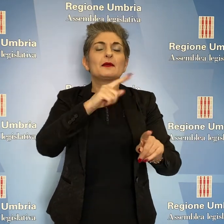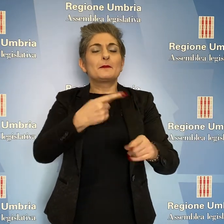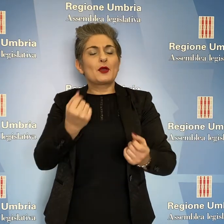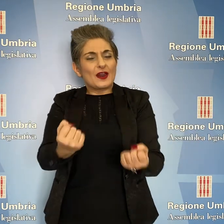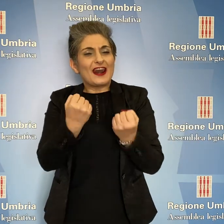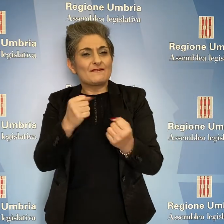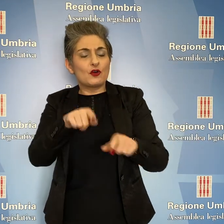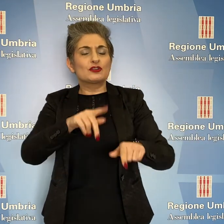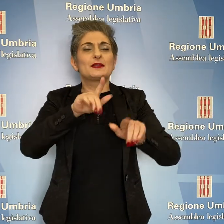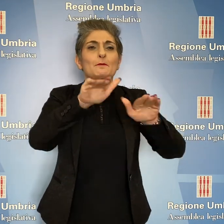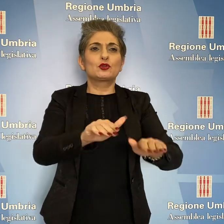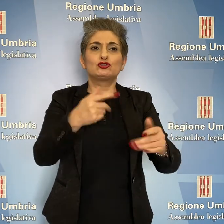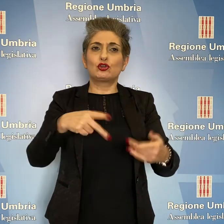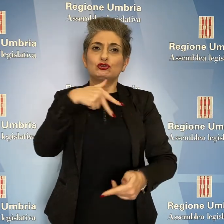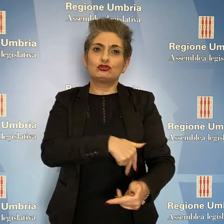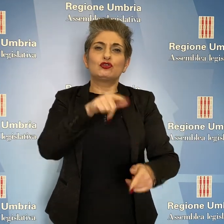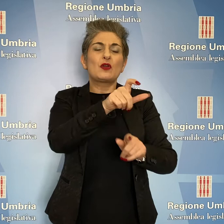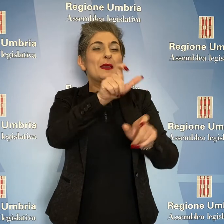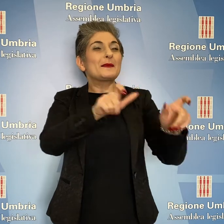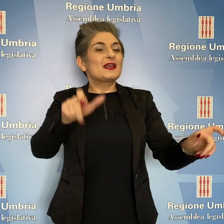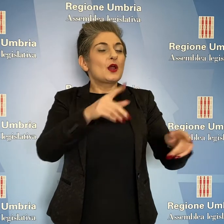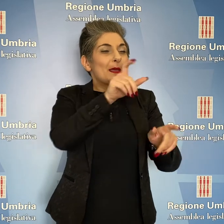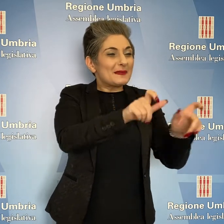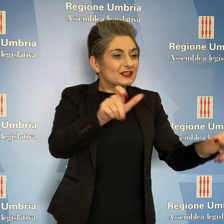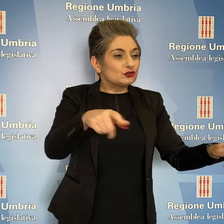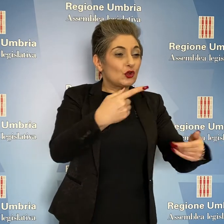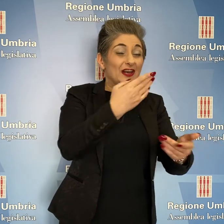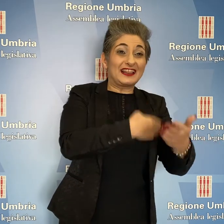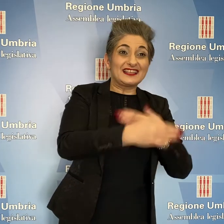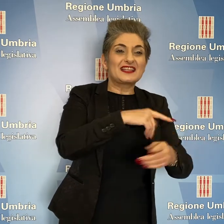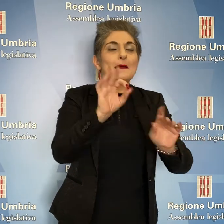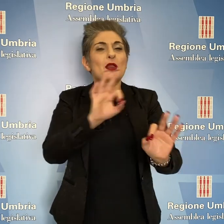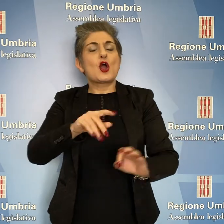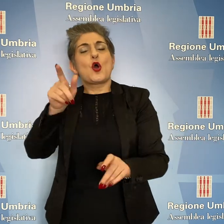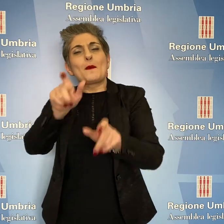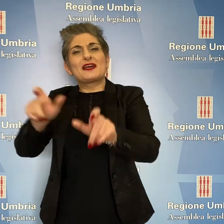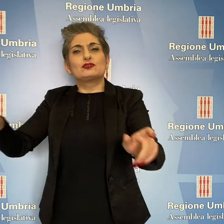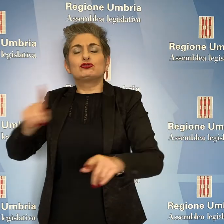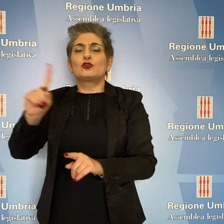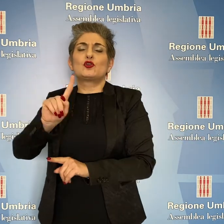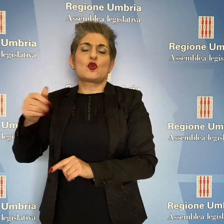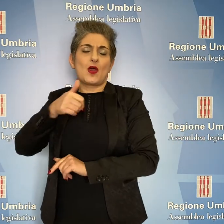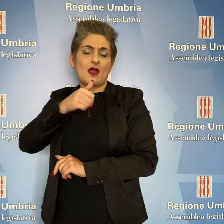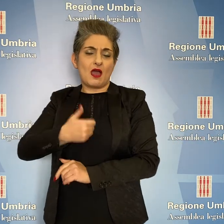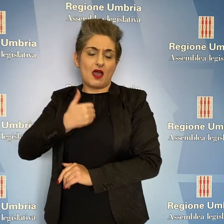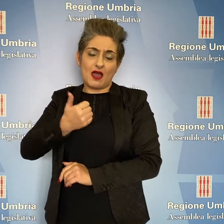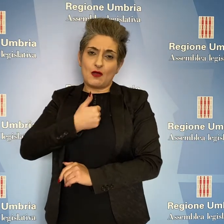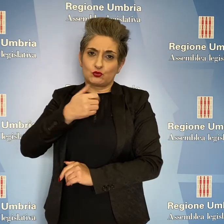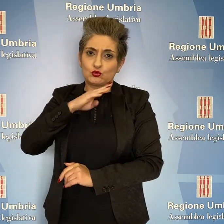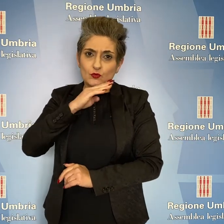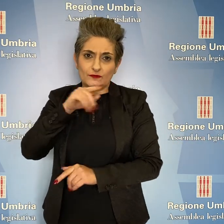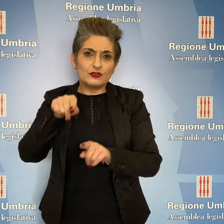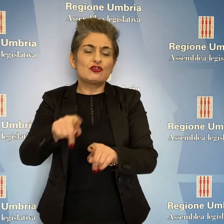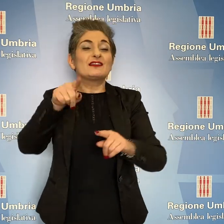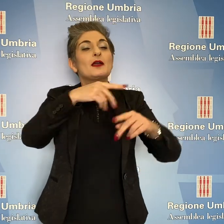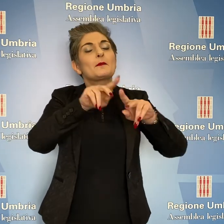protezione sociale di cura delle persone con disabilità e o non autosufficienti e ne permetta la permanenza nel proprio